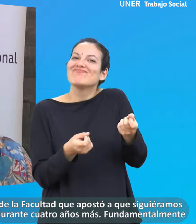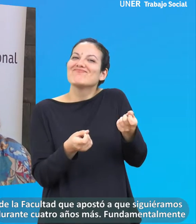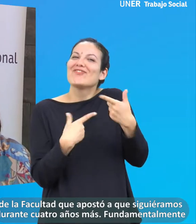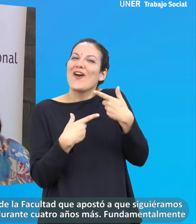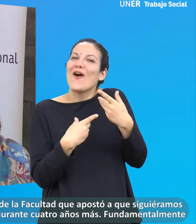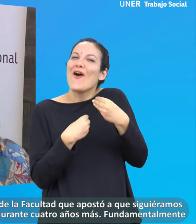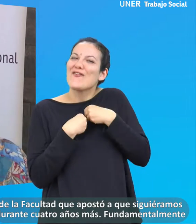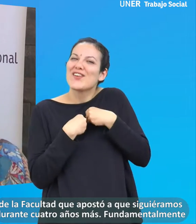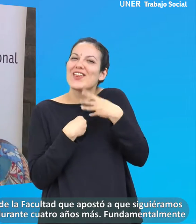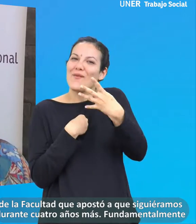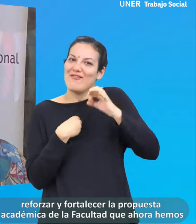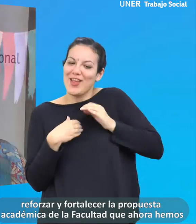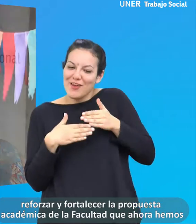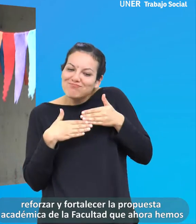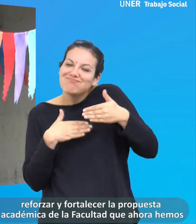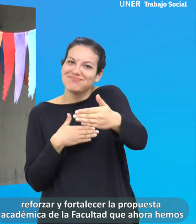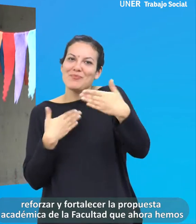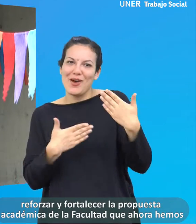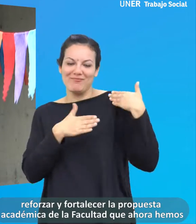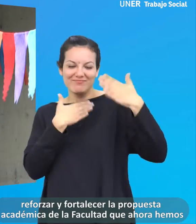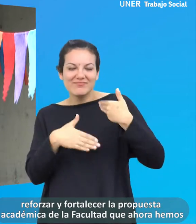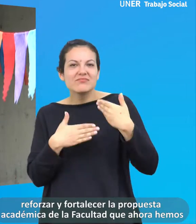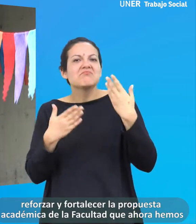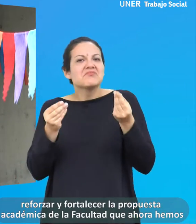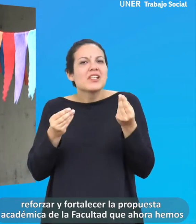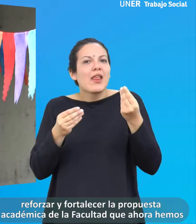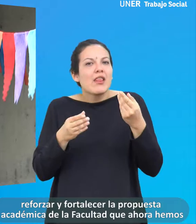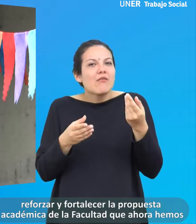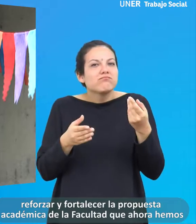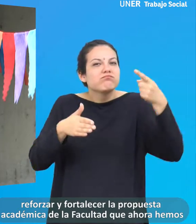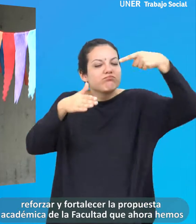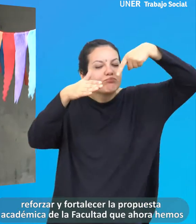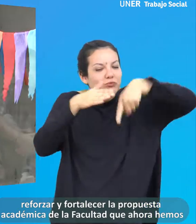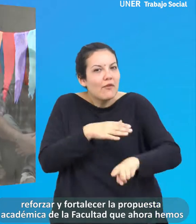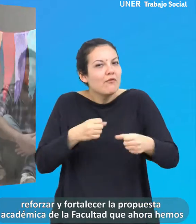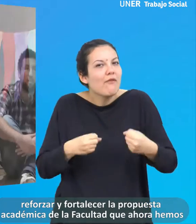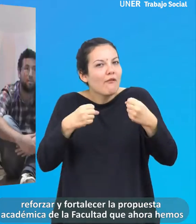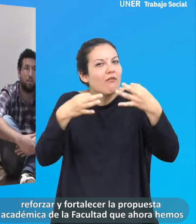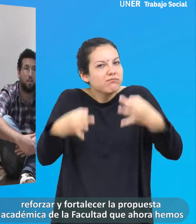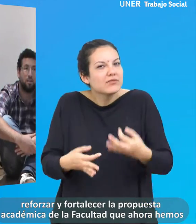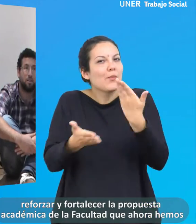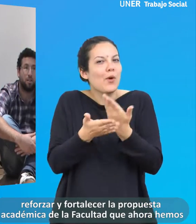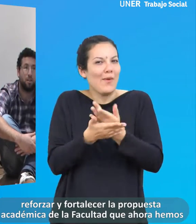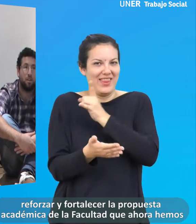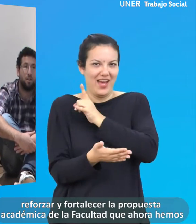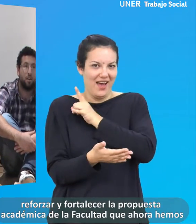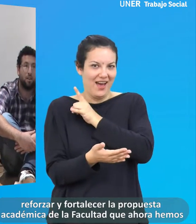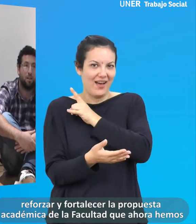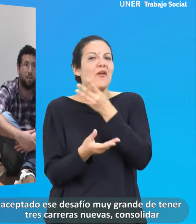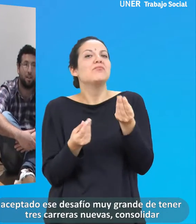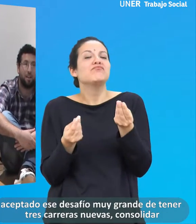que siguiéramos durante cuatro años más. Fundamentalmente reforzar y fortalecer la propuesta